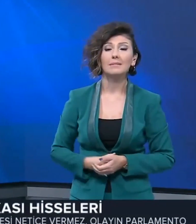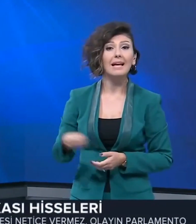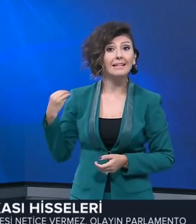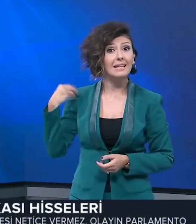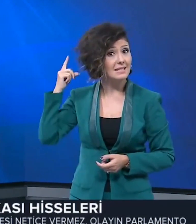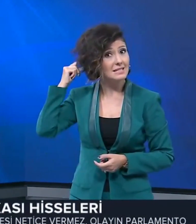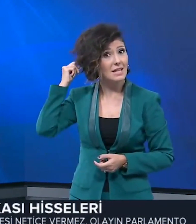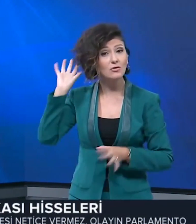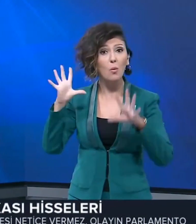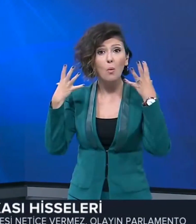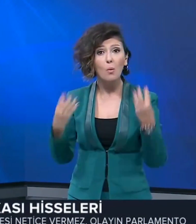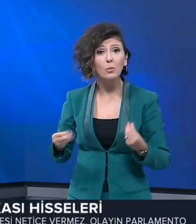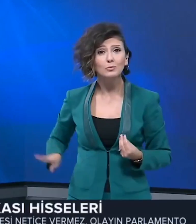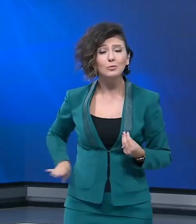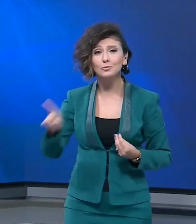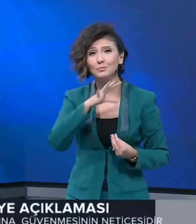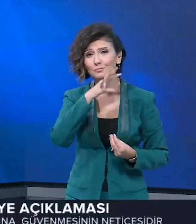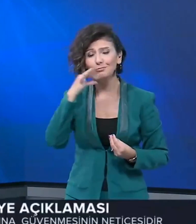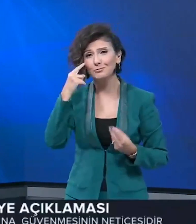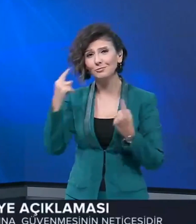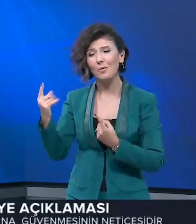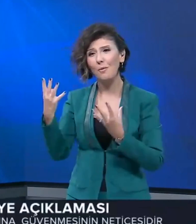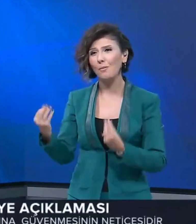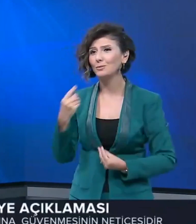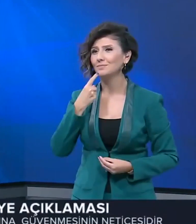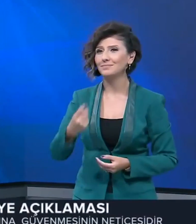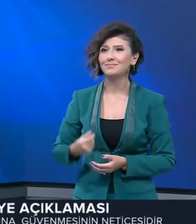Yeni saçlarına kavuşan çocukların mutluluğu görülmeye değerdi.